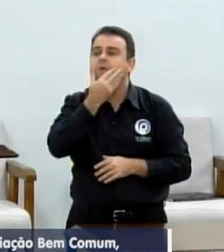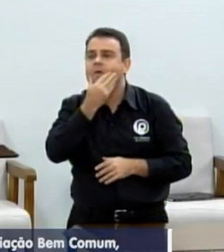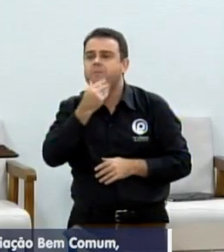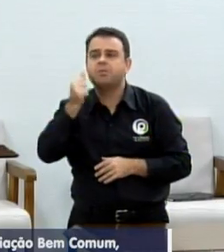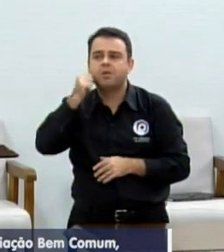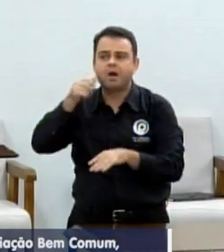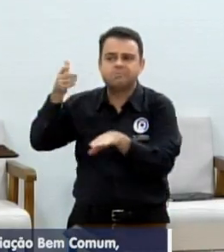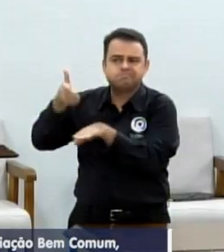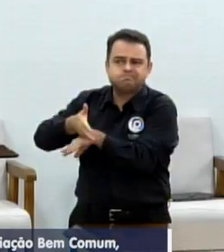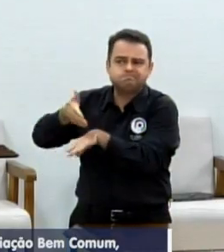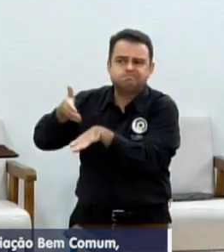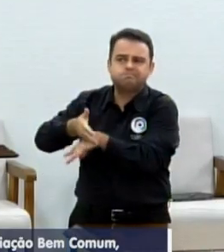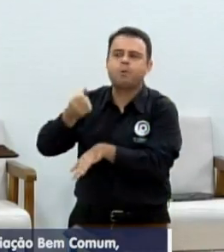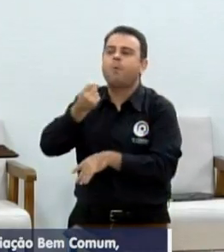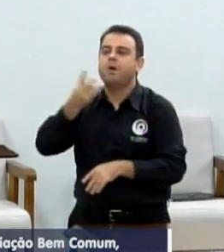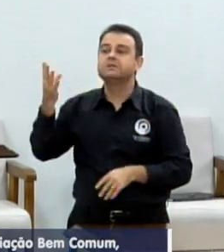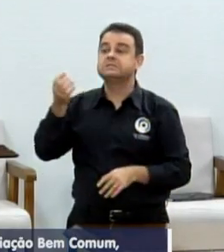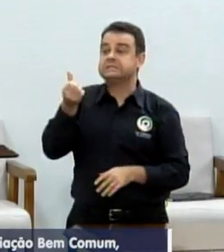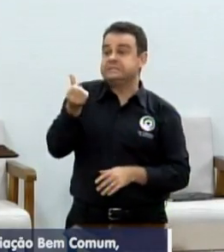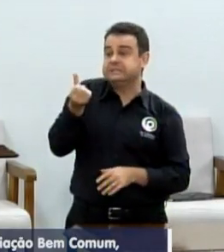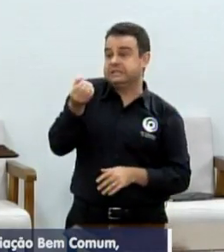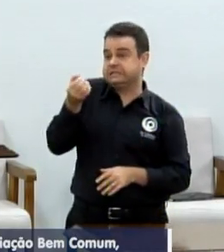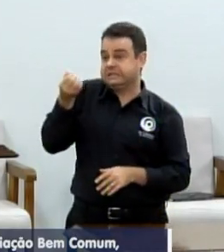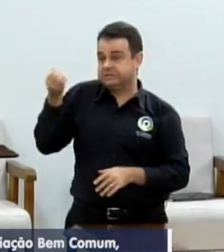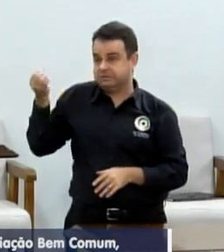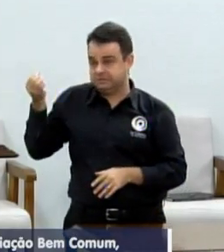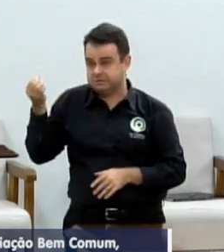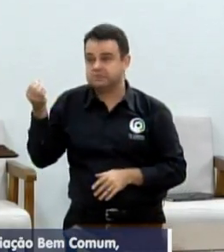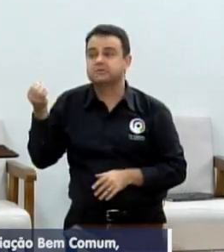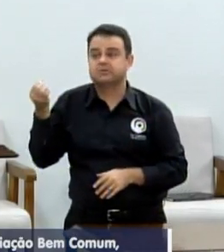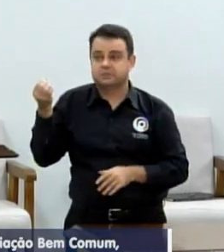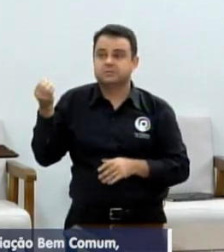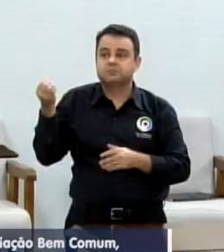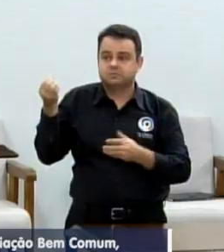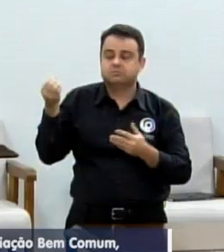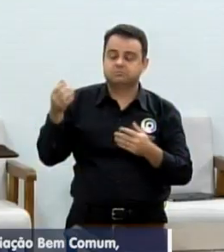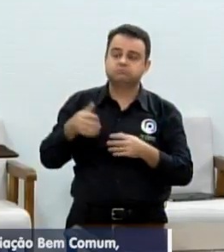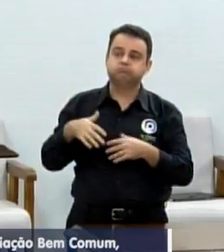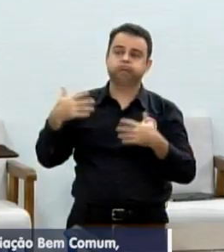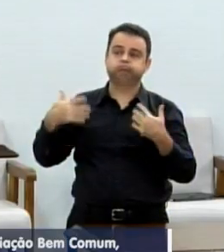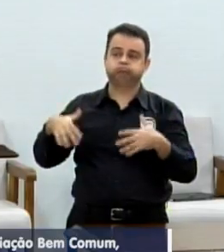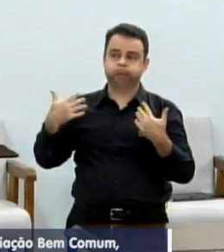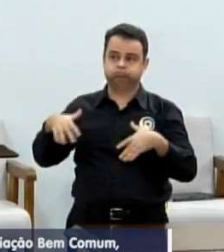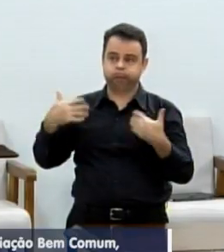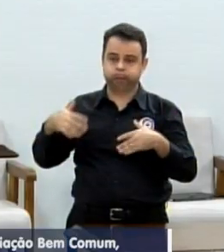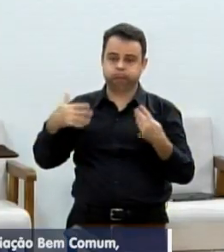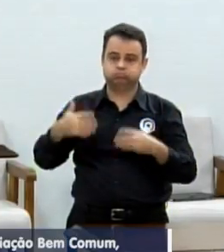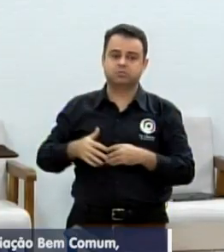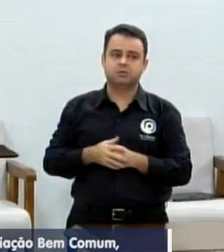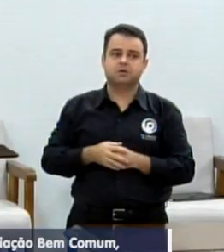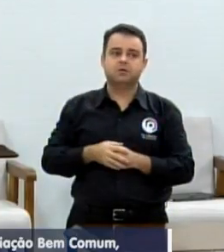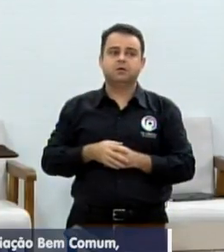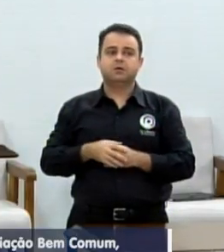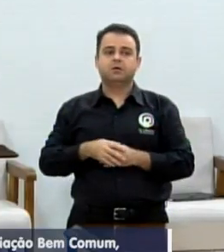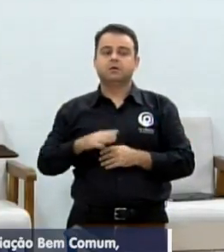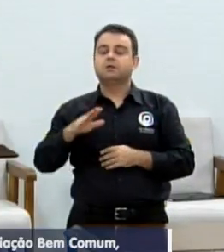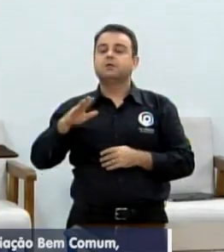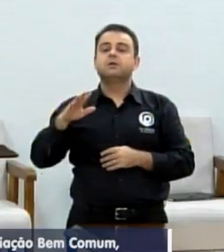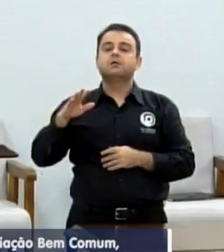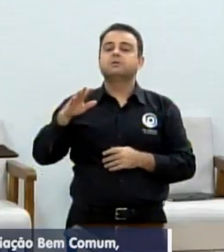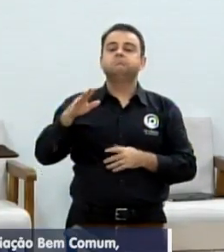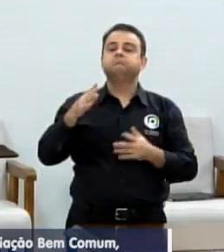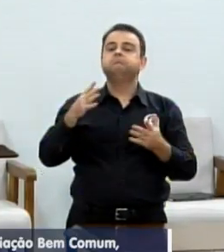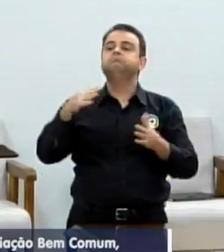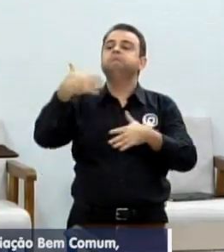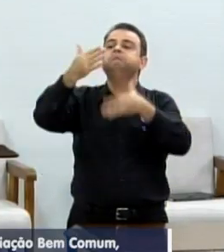passaram pelo nosso projeto, menos de 30 voltaram a reincidir. E um